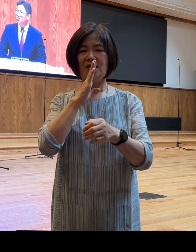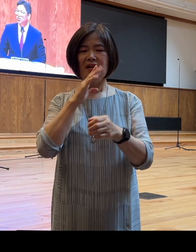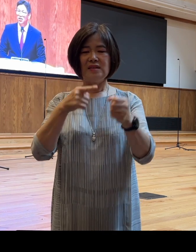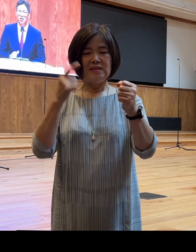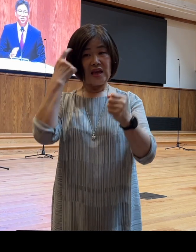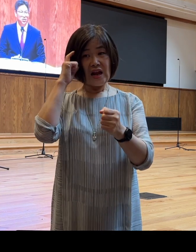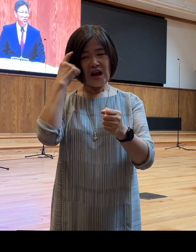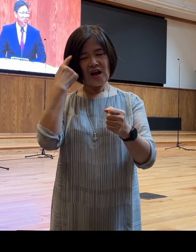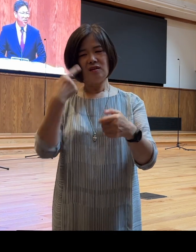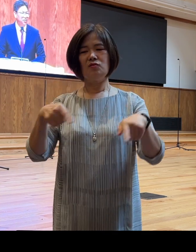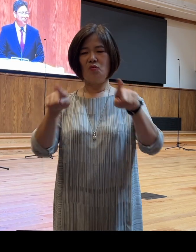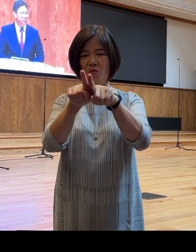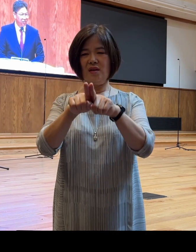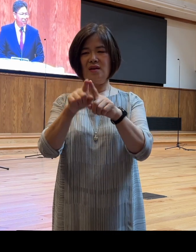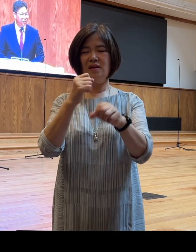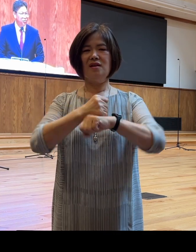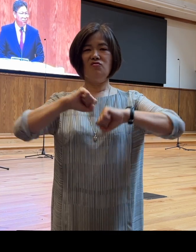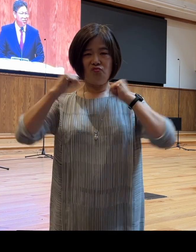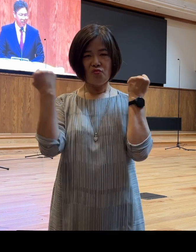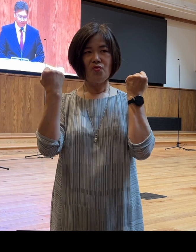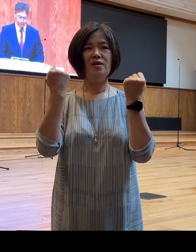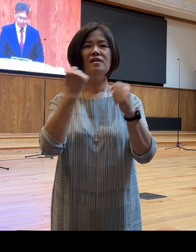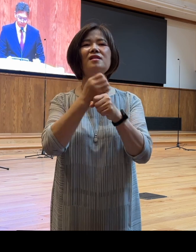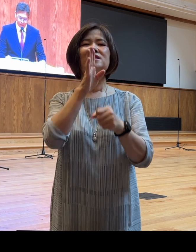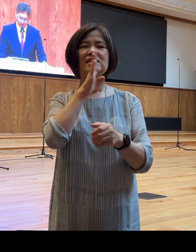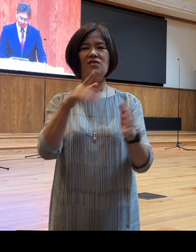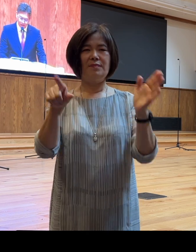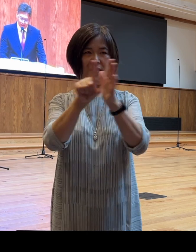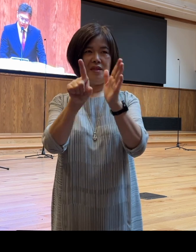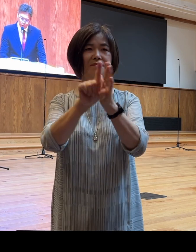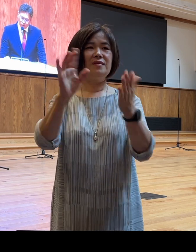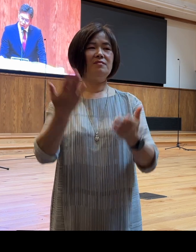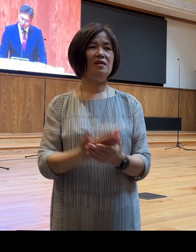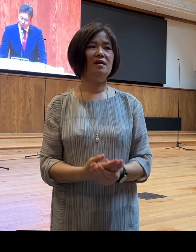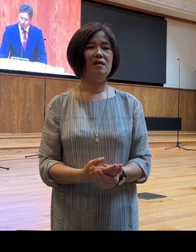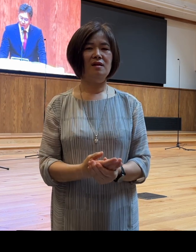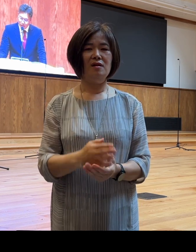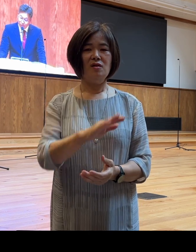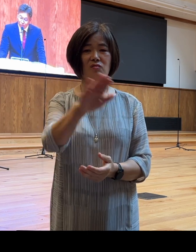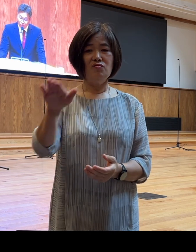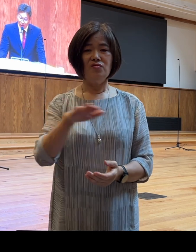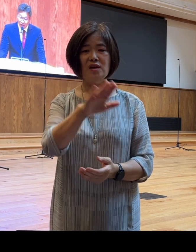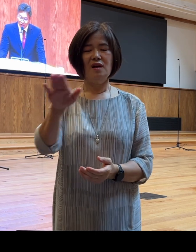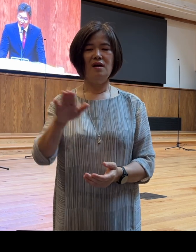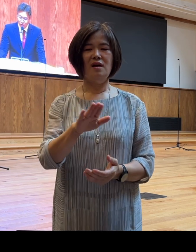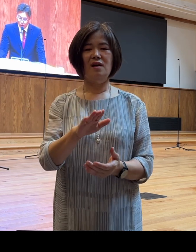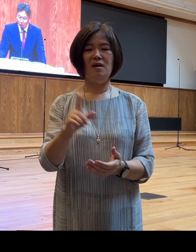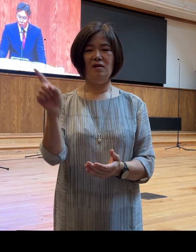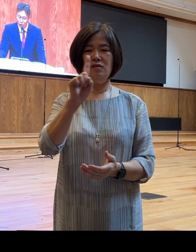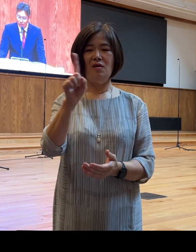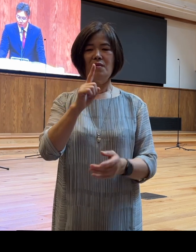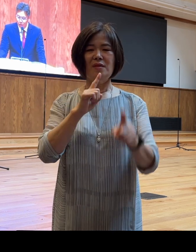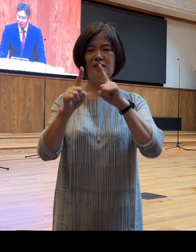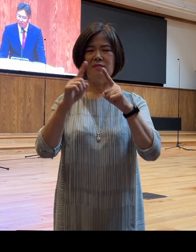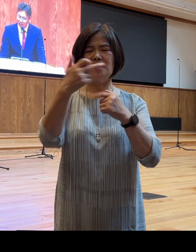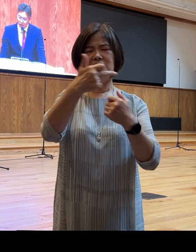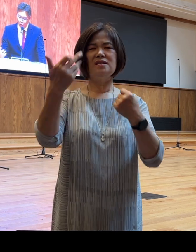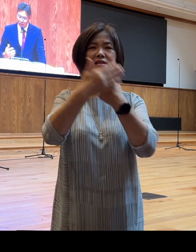진정한 믿음인 것입니다 우리가 어떤 집회에서 말씀에 큰 은혜와 도전을 받고 삶의 자리에 돌아왔지만